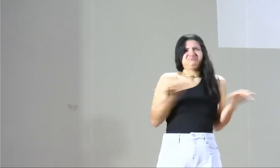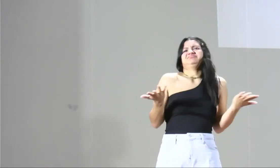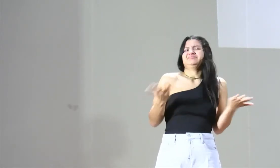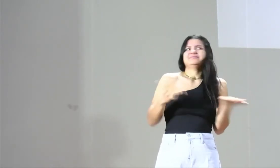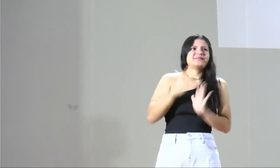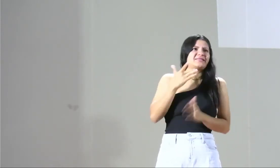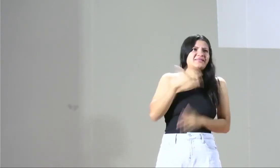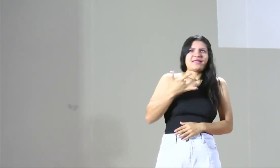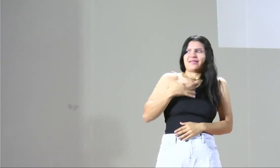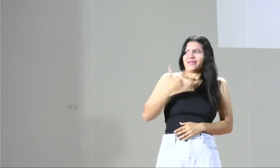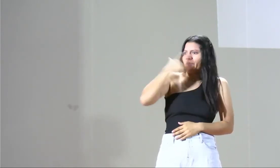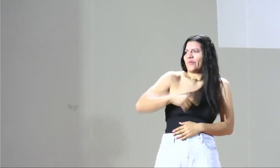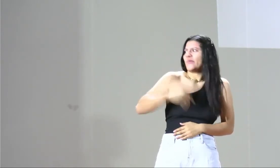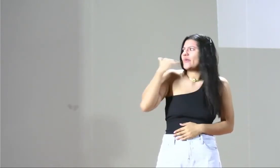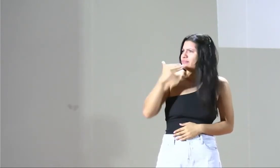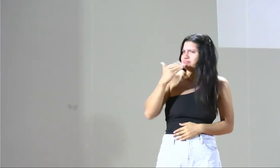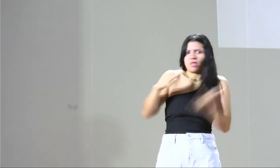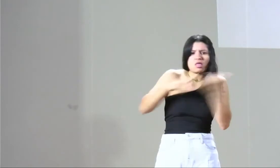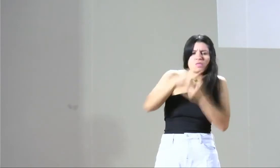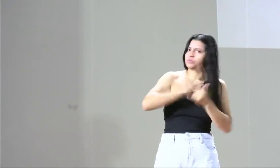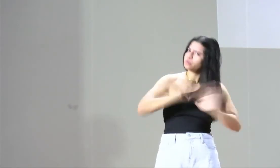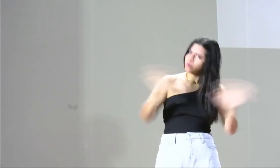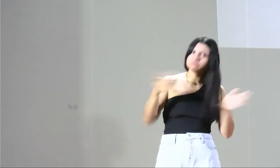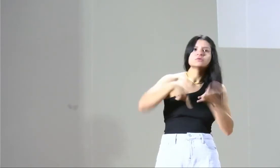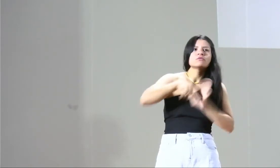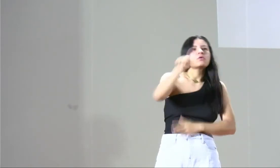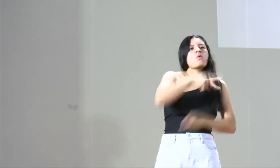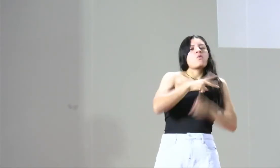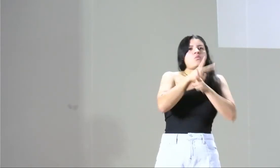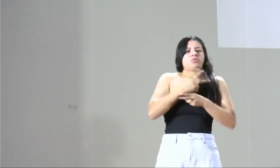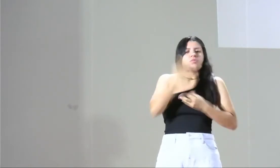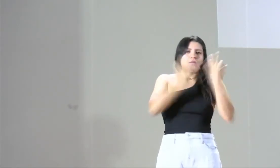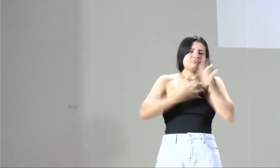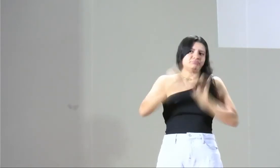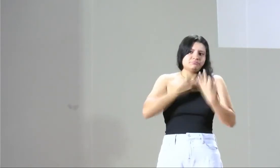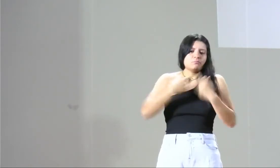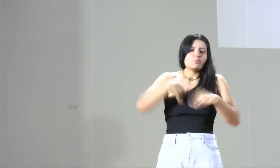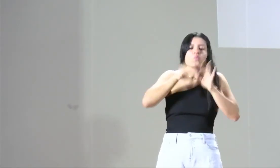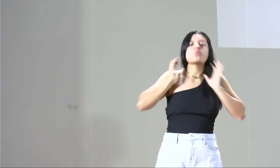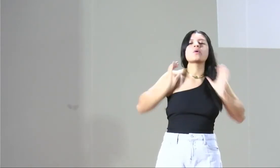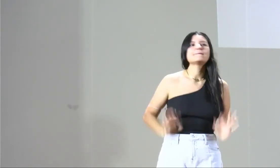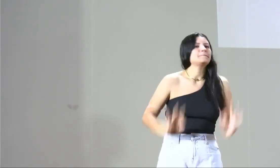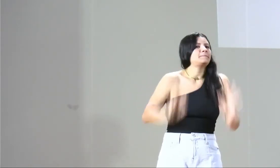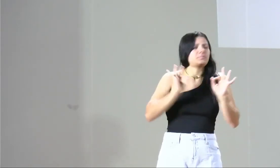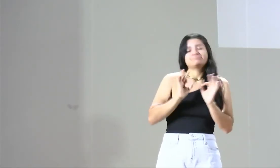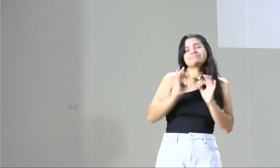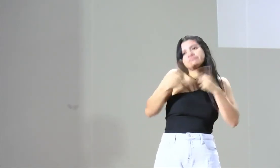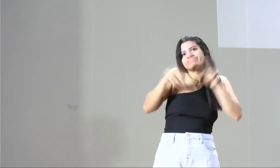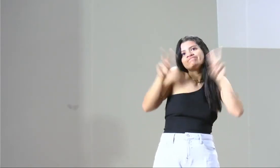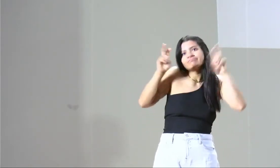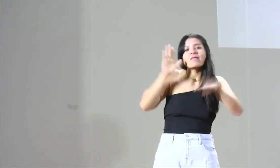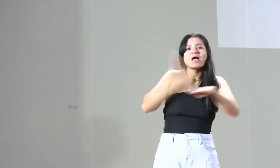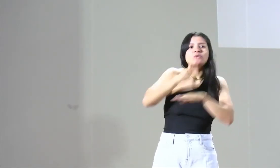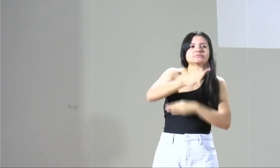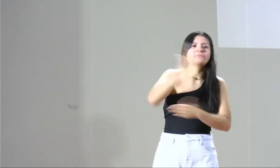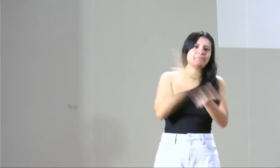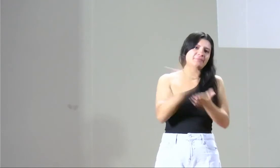salud, nos comparamos que como una flor que nos marchitamos, entonces yo digo, bueno, ¿por qué se nos hace Pomeroy de